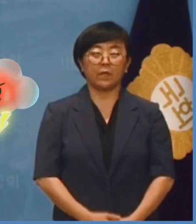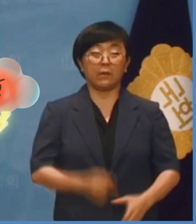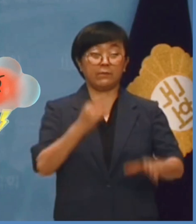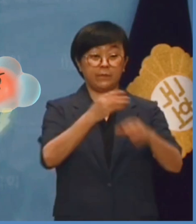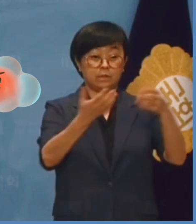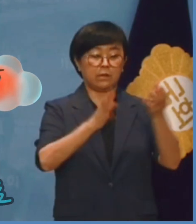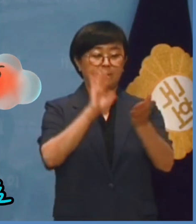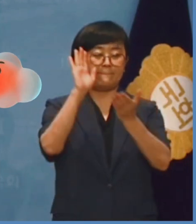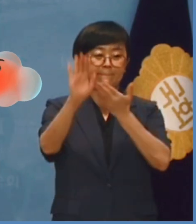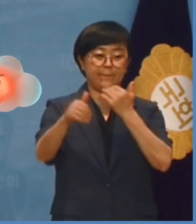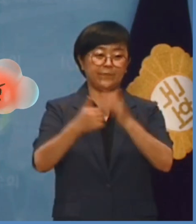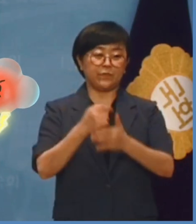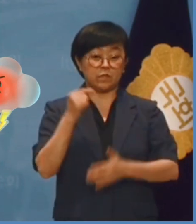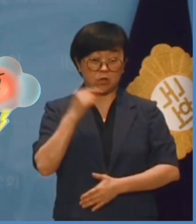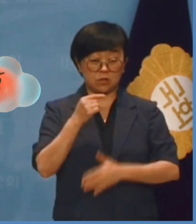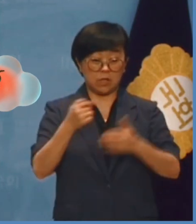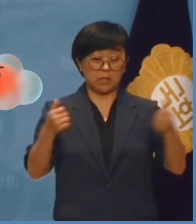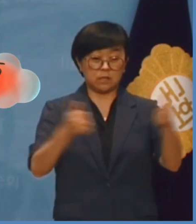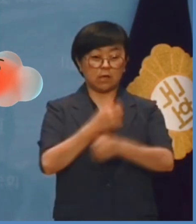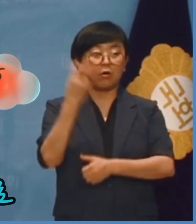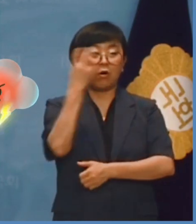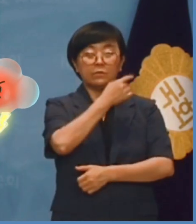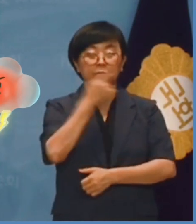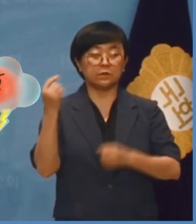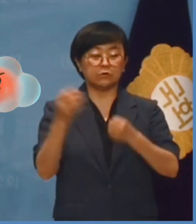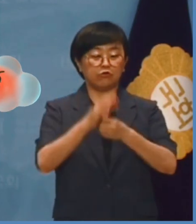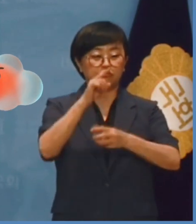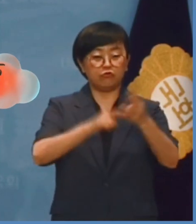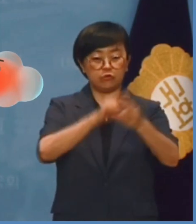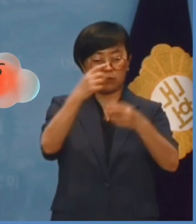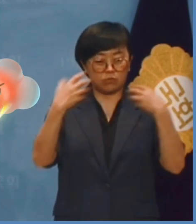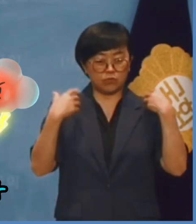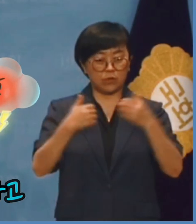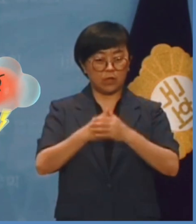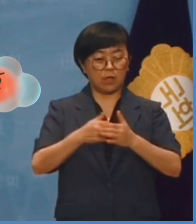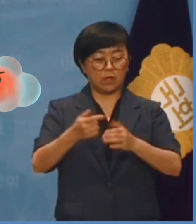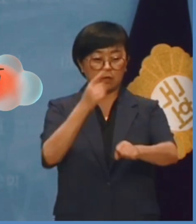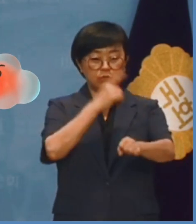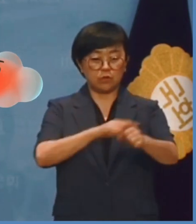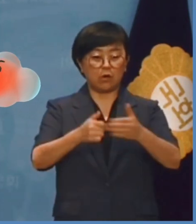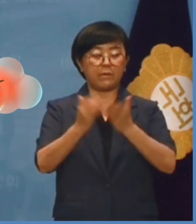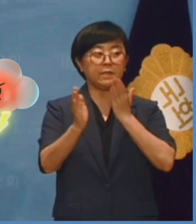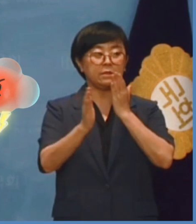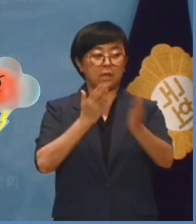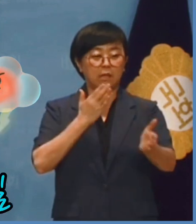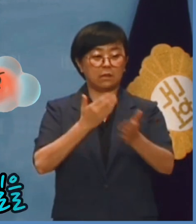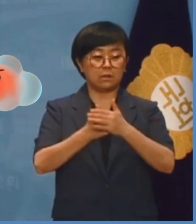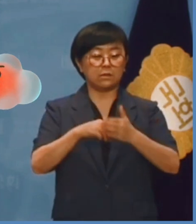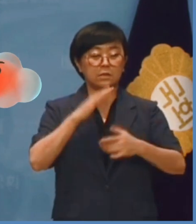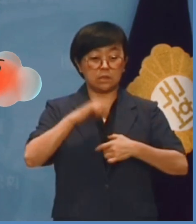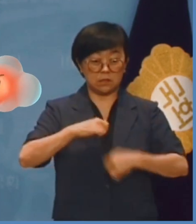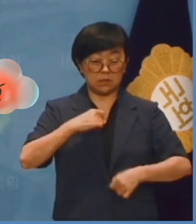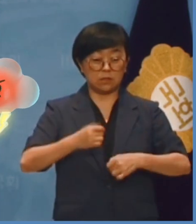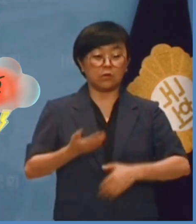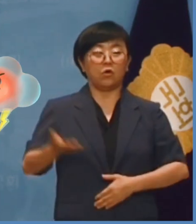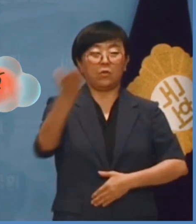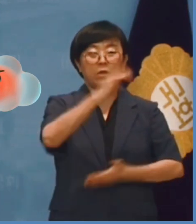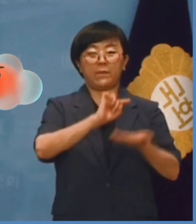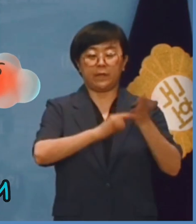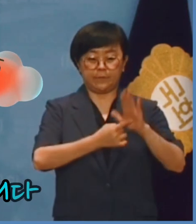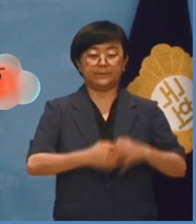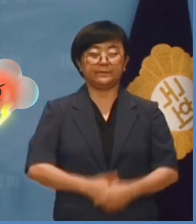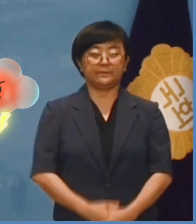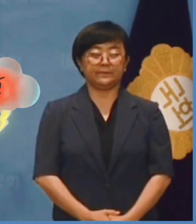더불어민당은 앞으로 철저한 인사 검증으로 윤석열 정권의 무도하고 부적절한 인사의 진실을 국민 앞에